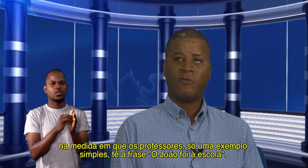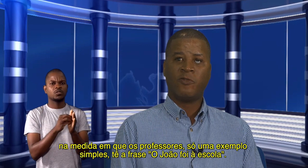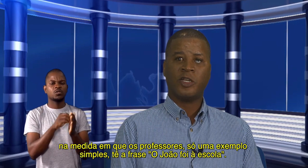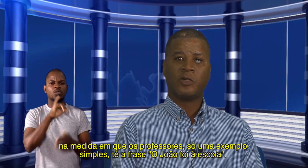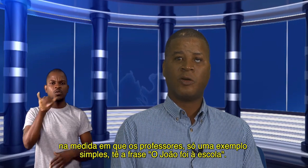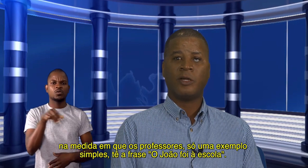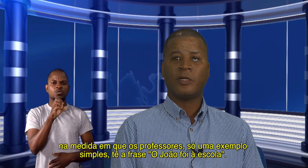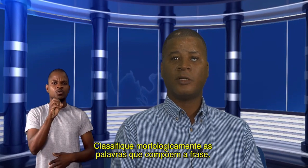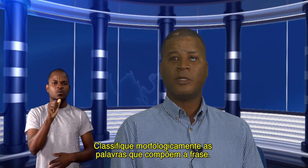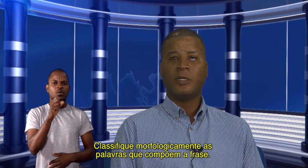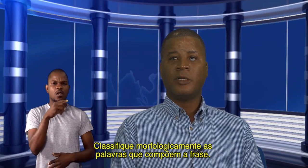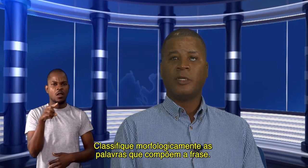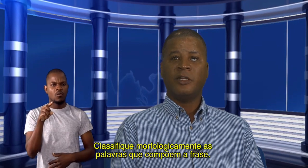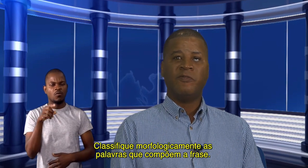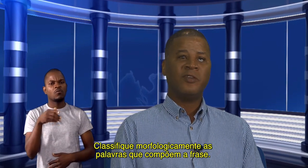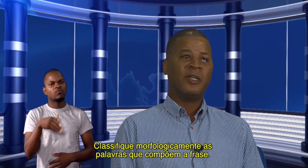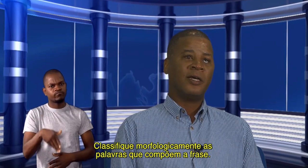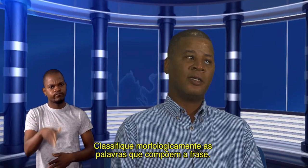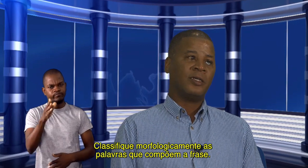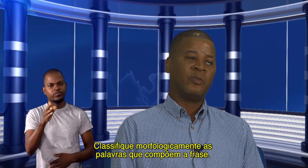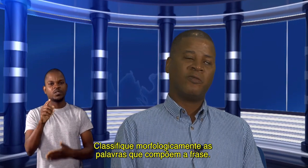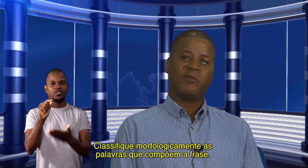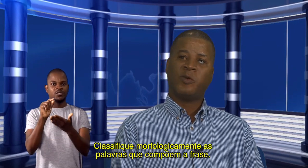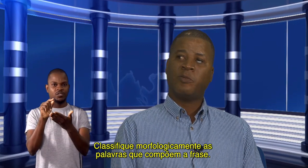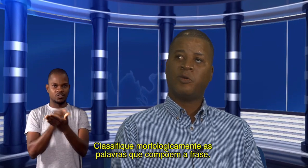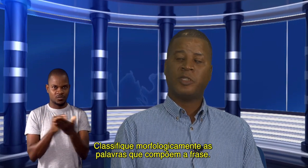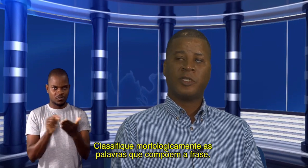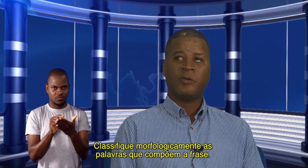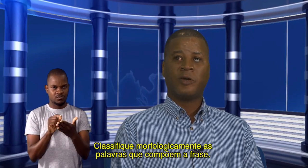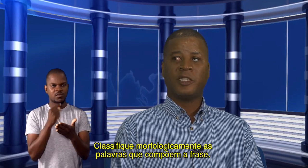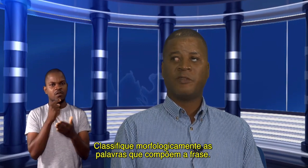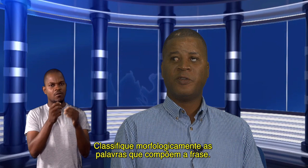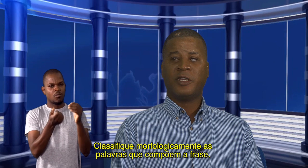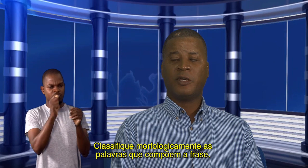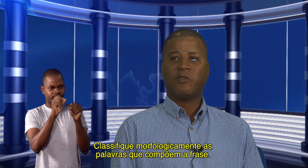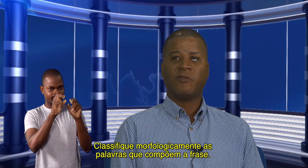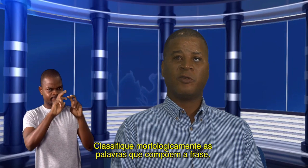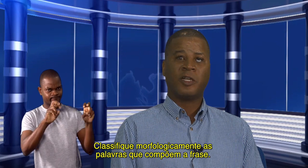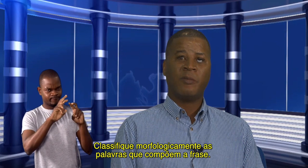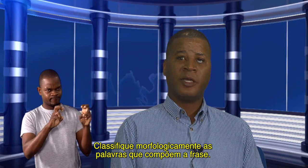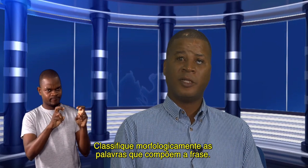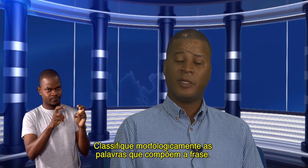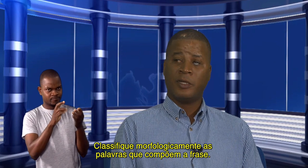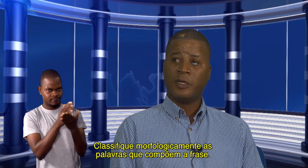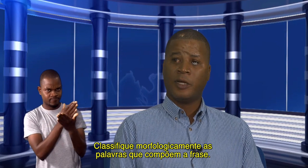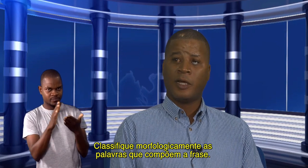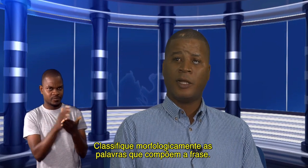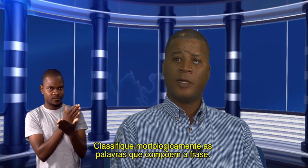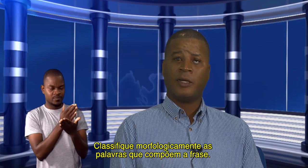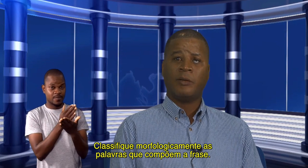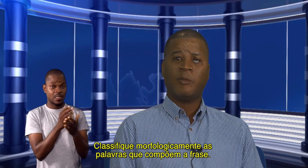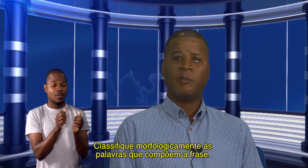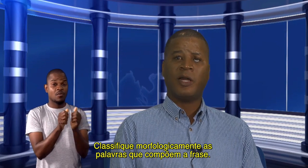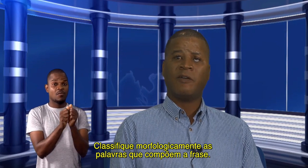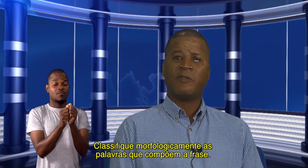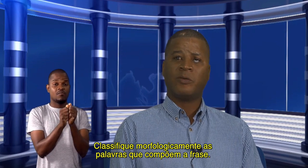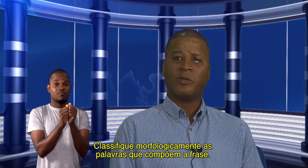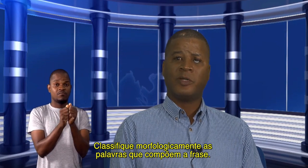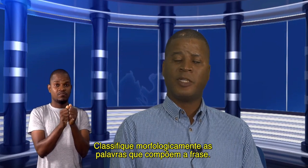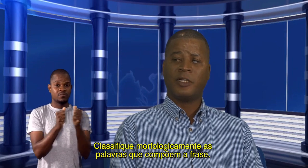foi à escola. Divida, por hipótese, ou classifique morfologicamente cada palavra, etc.